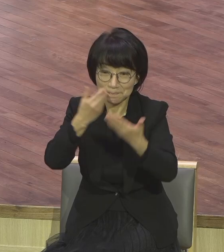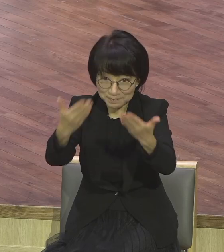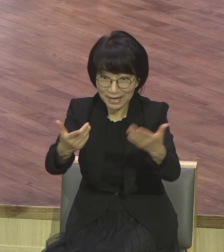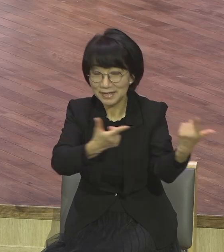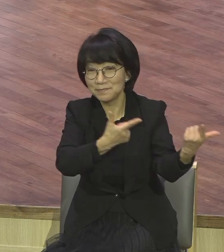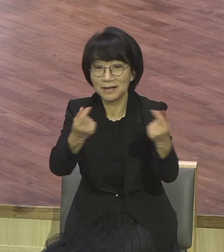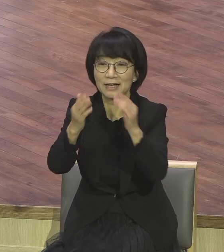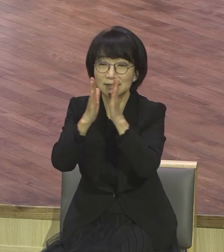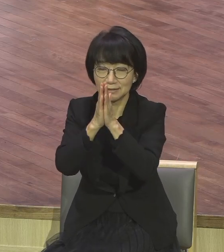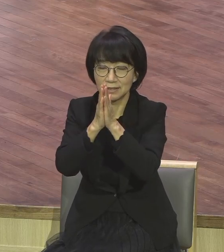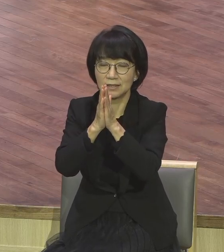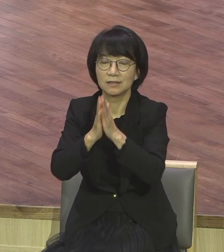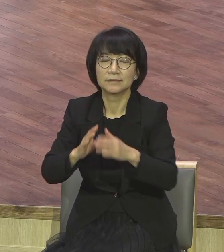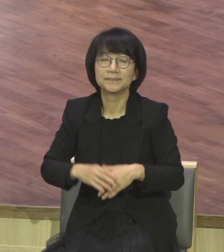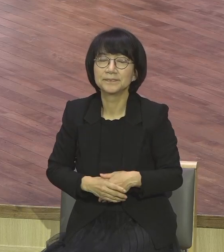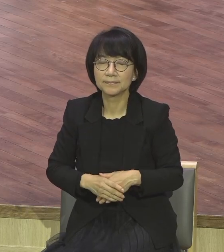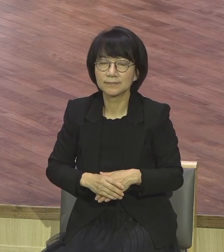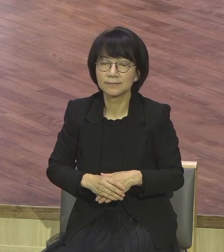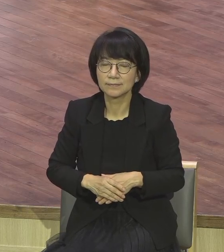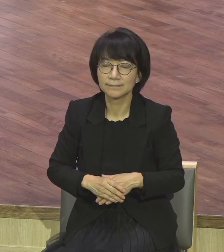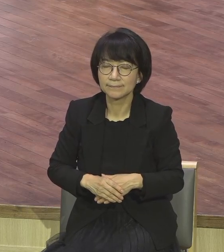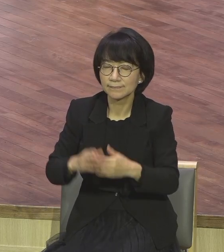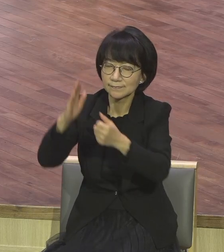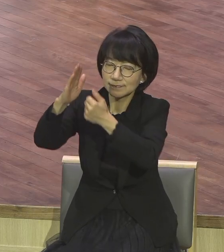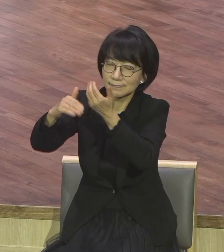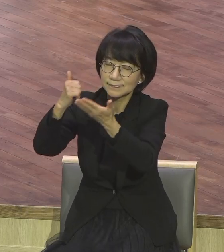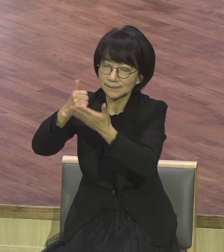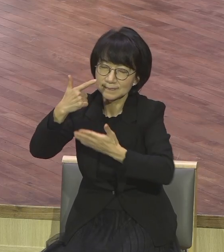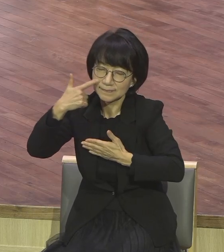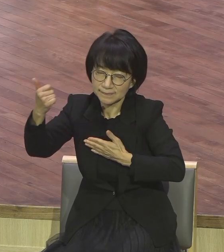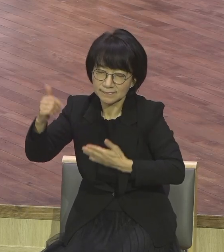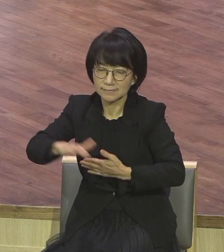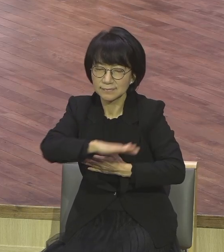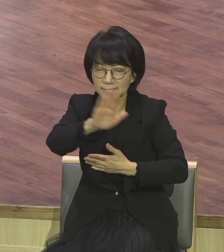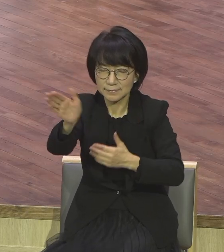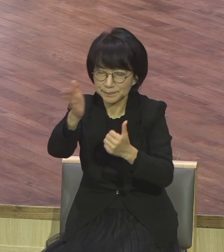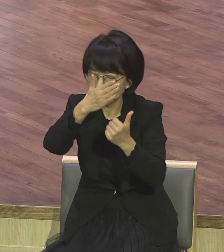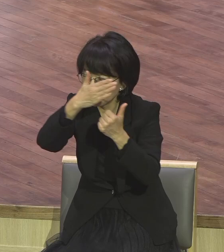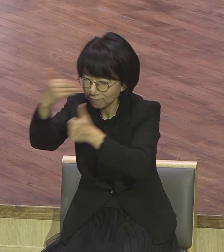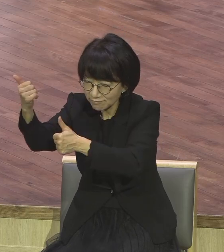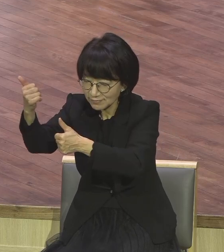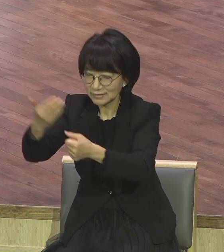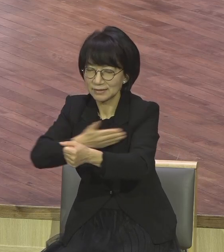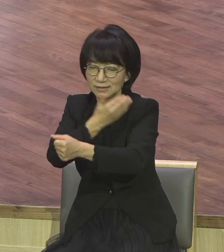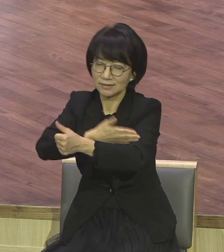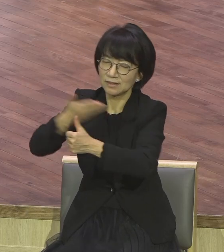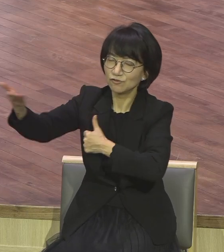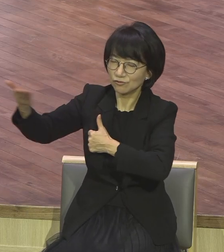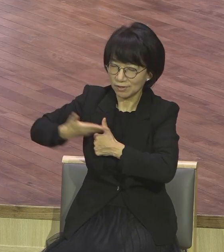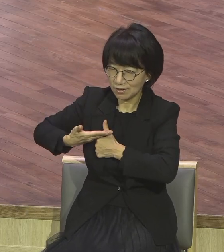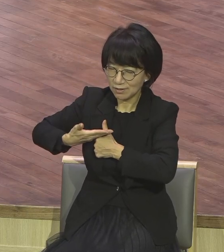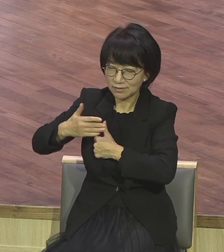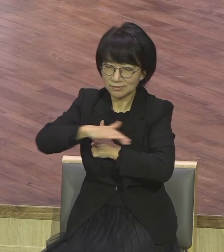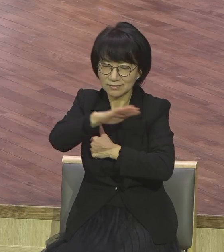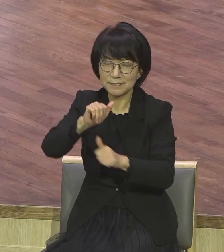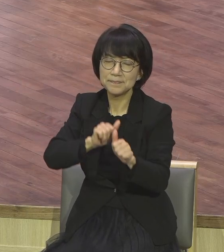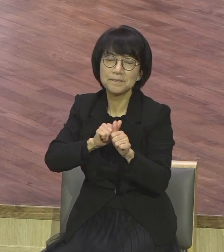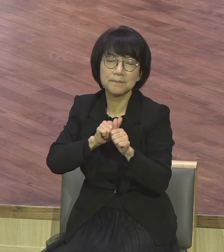아버지 하나님 우리를 부르시고 우리의 능력 주시고 우리를 파송하셔서 이렇게